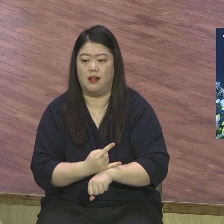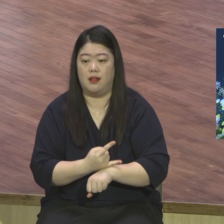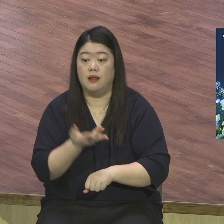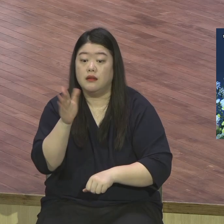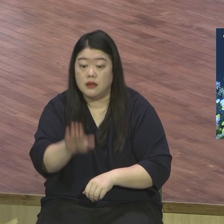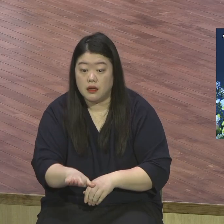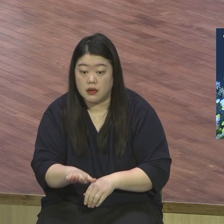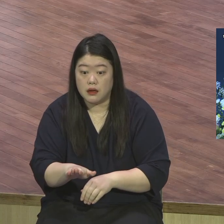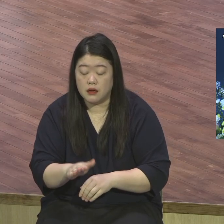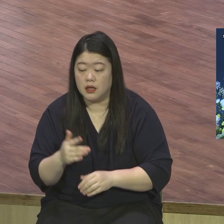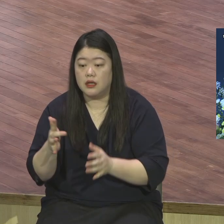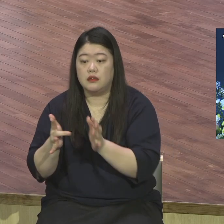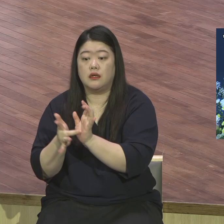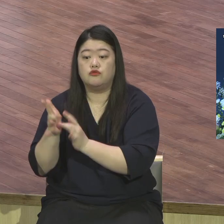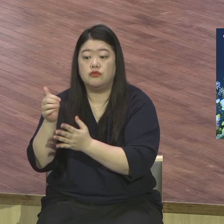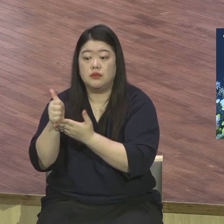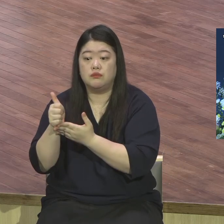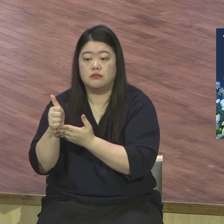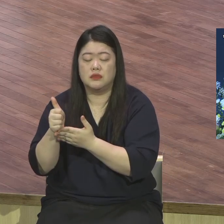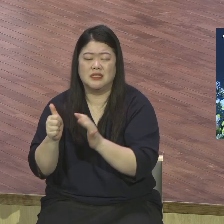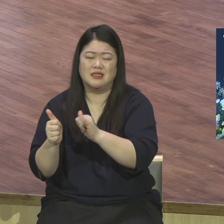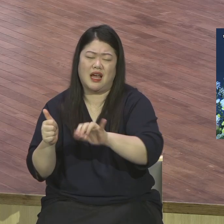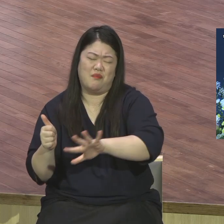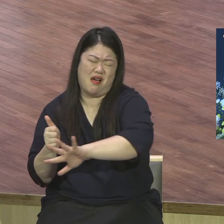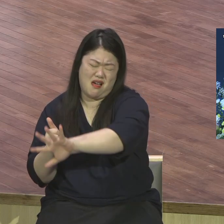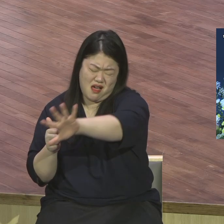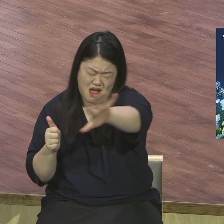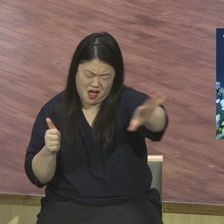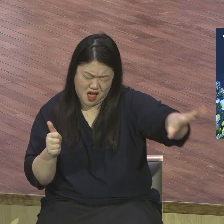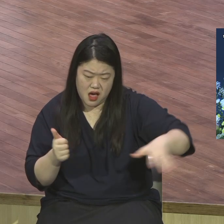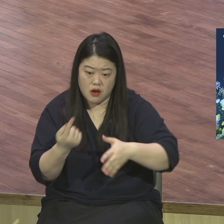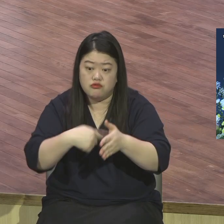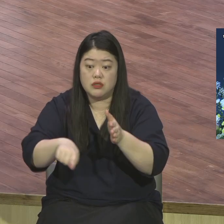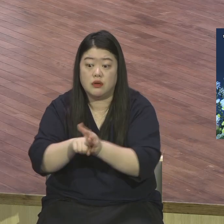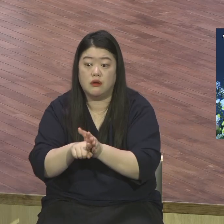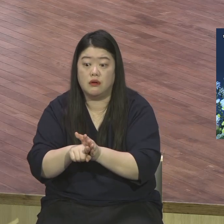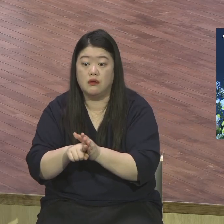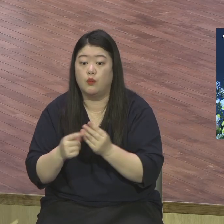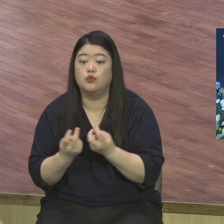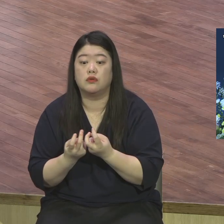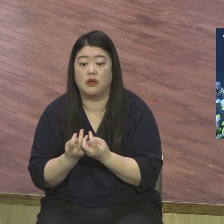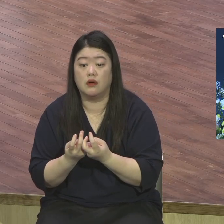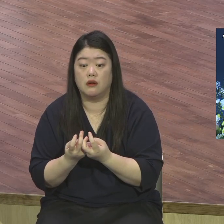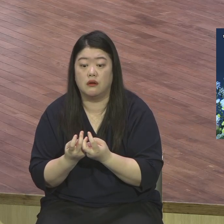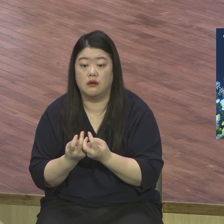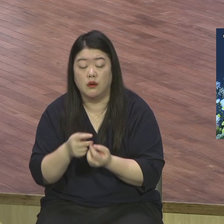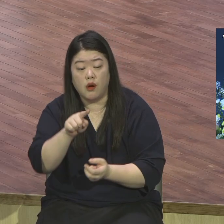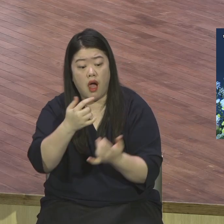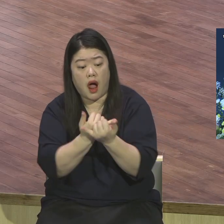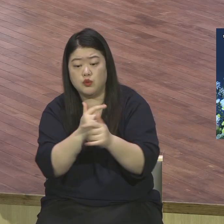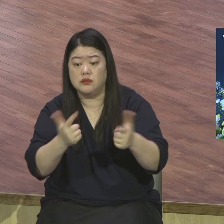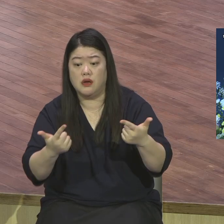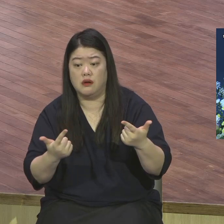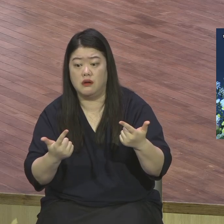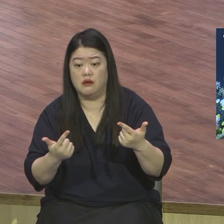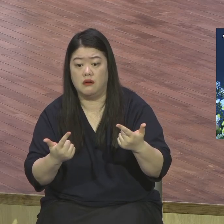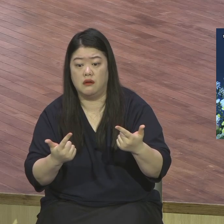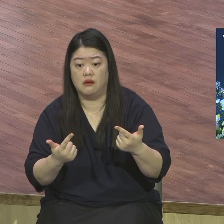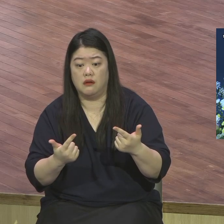차이가 뭐냐 인간은 다른 사람을 위해 희생할 수 있지만 근본 문제는 해결할 수